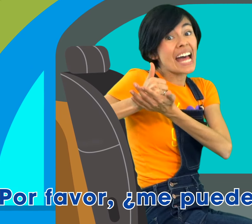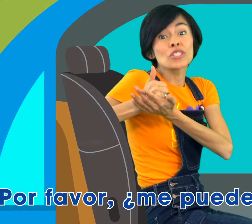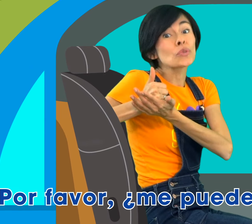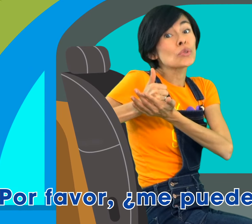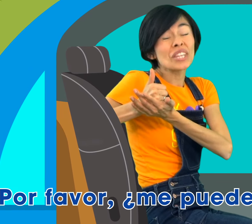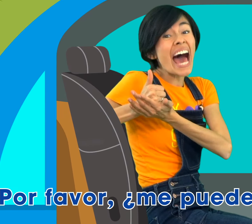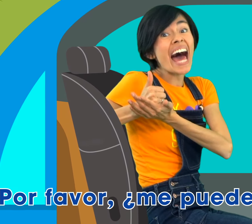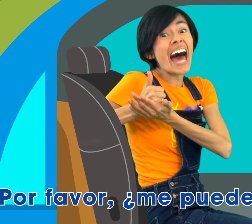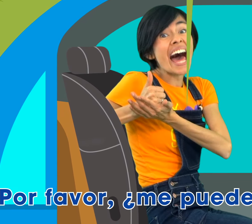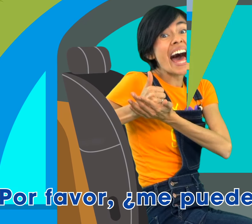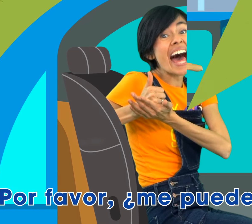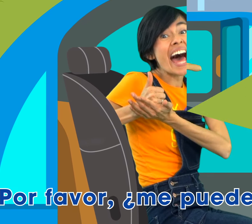ayudar?